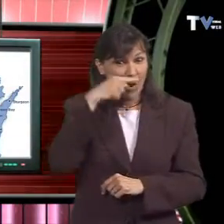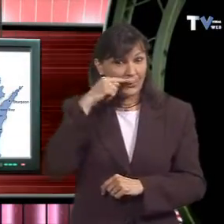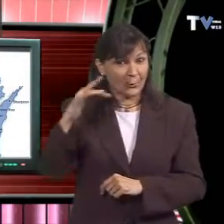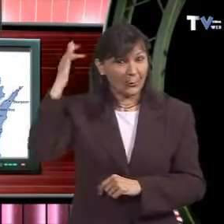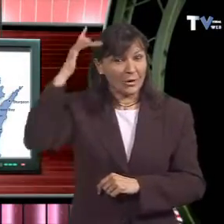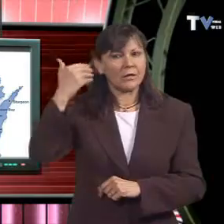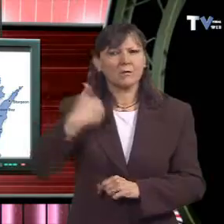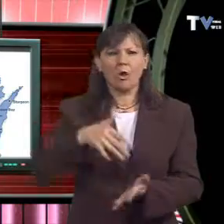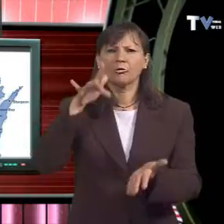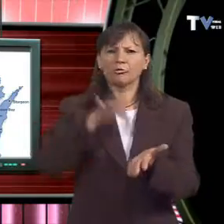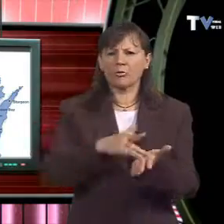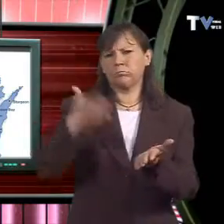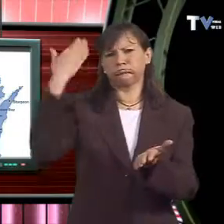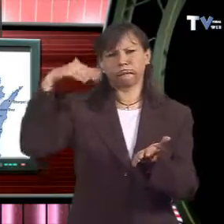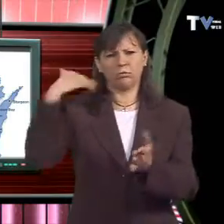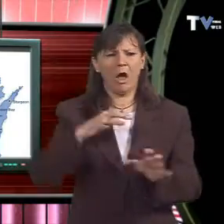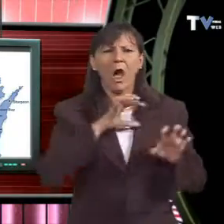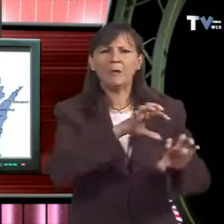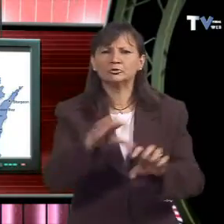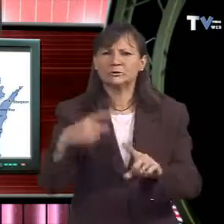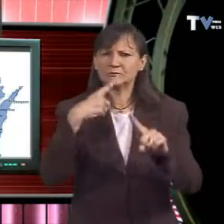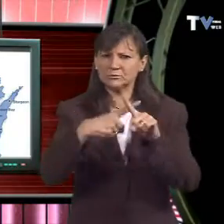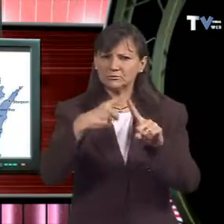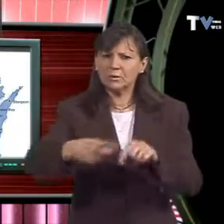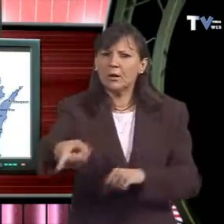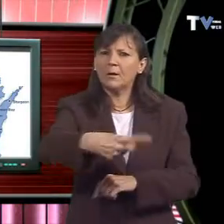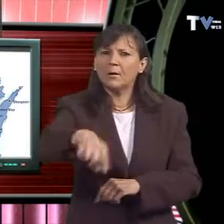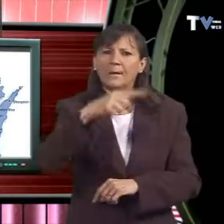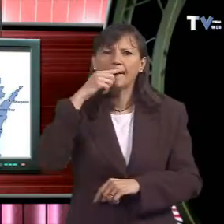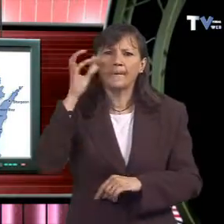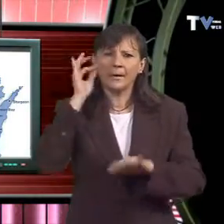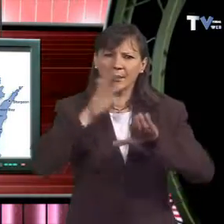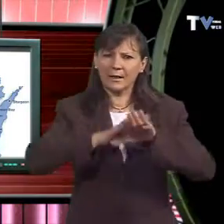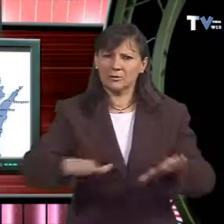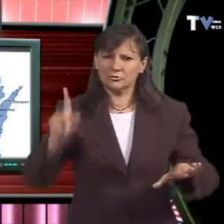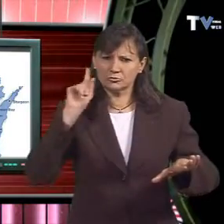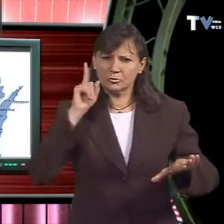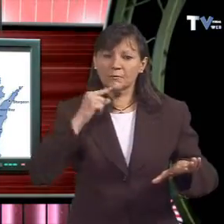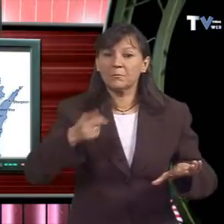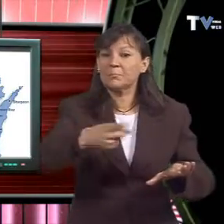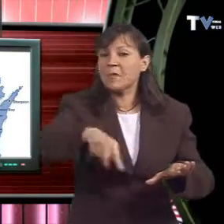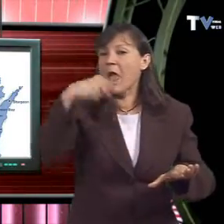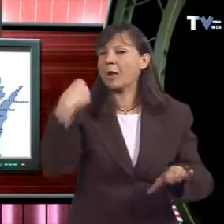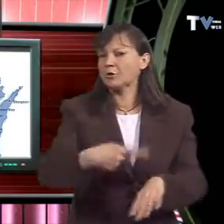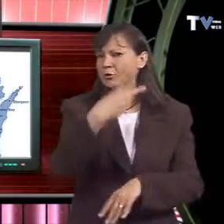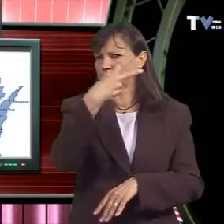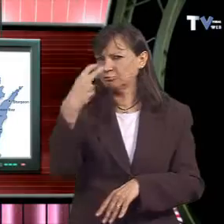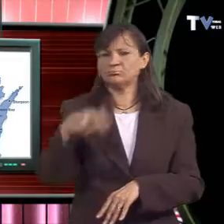menys, 200 nens sort segons diversos documents eclesiàstics que revela